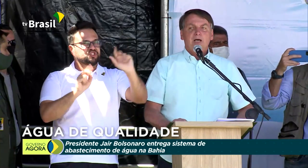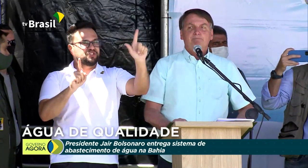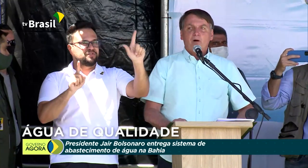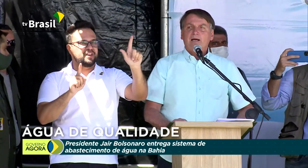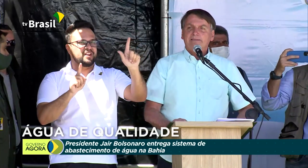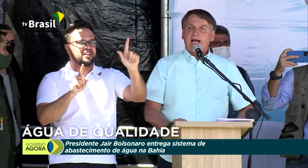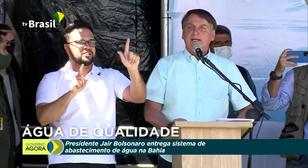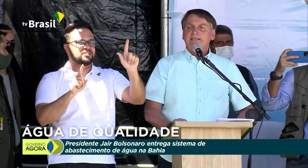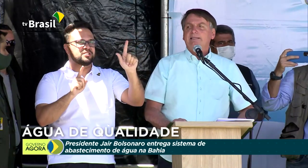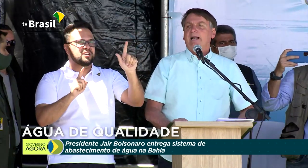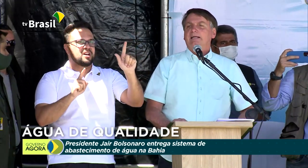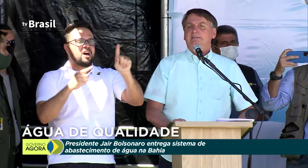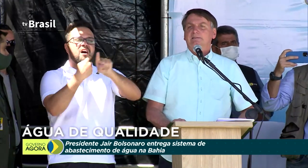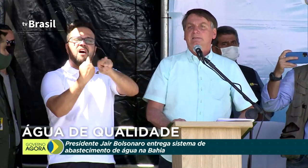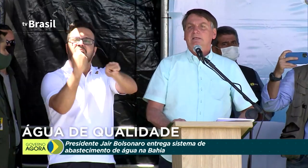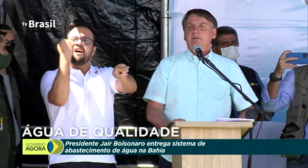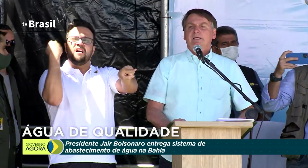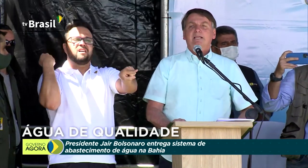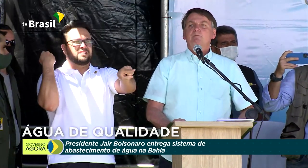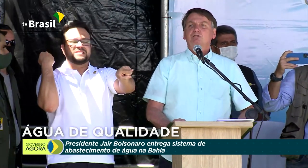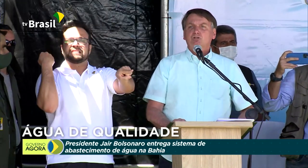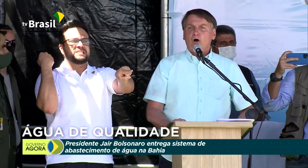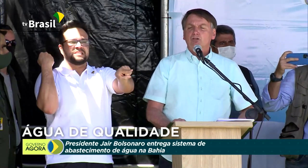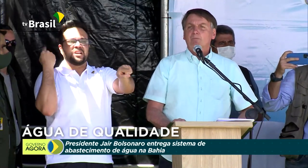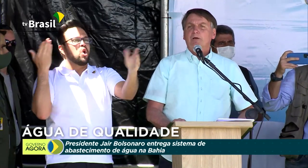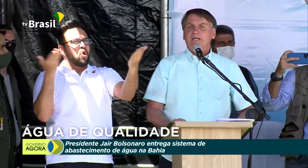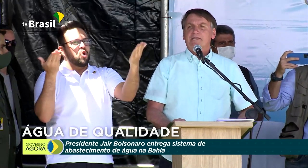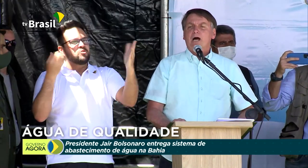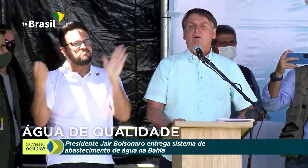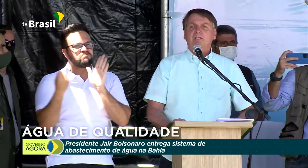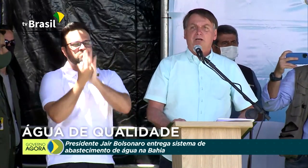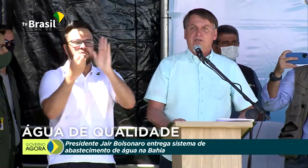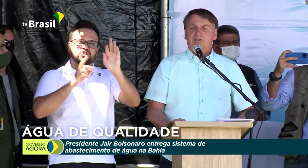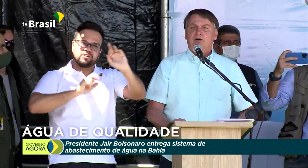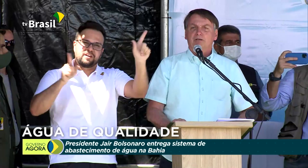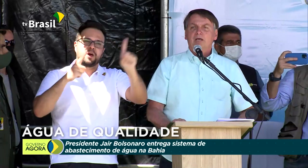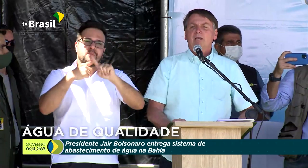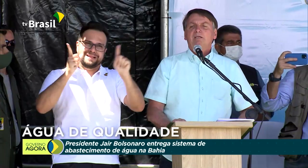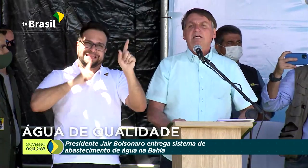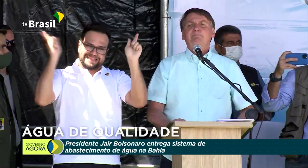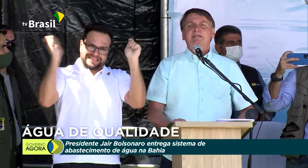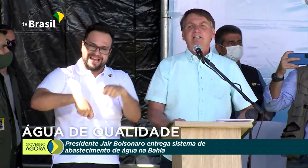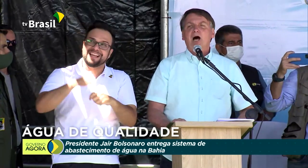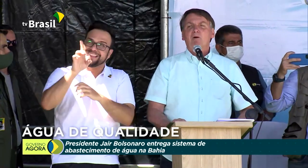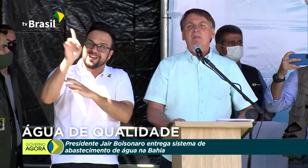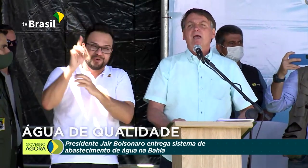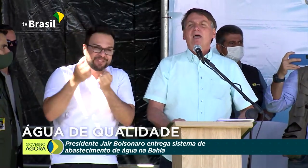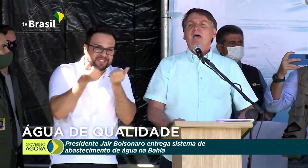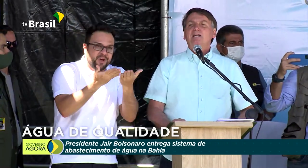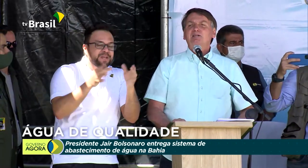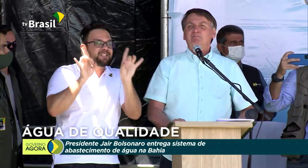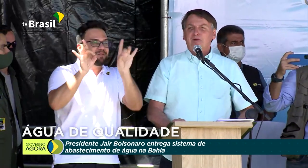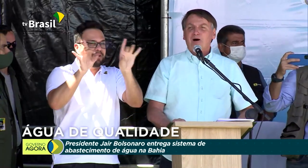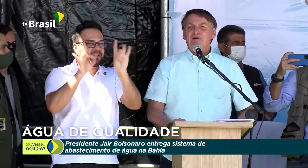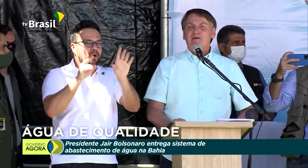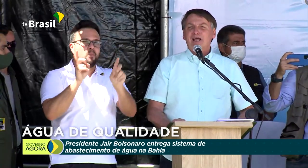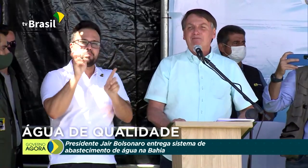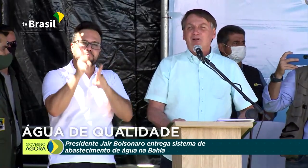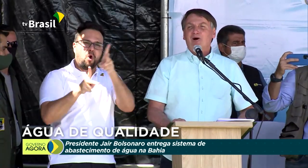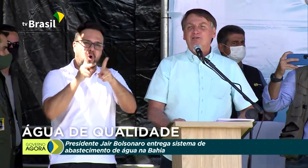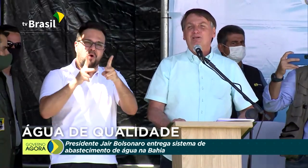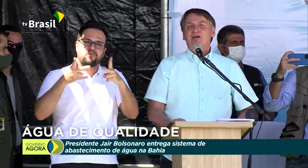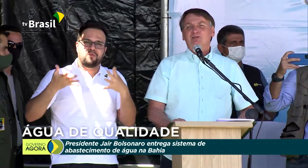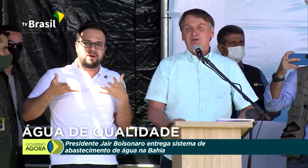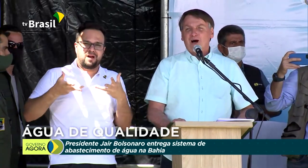de há poucas décadas atrás, que temos todo o potencial que Deus nos deu. Em especial, esse povo